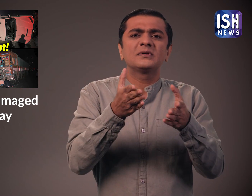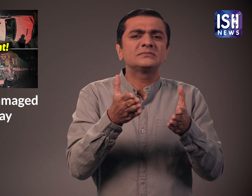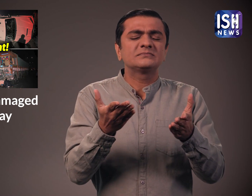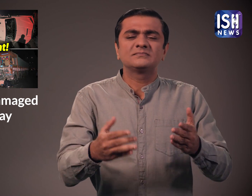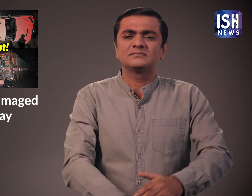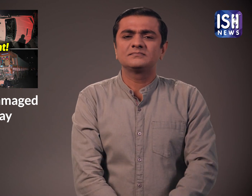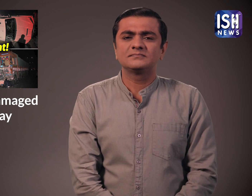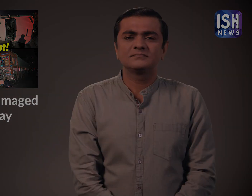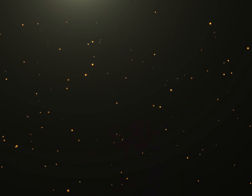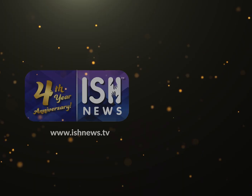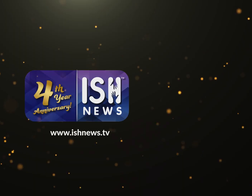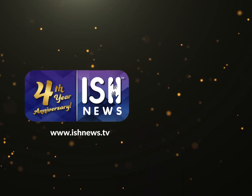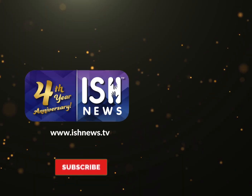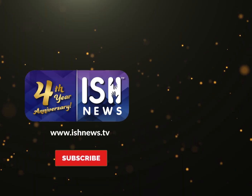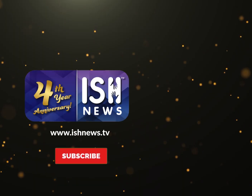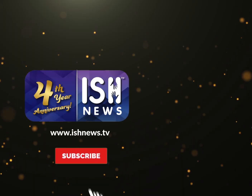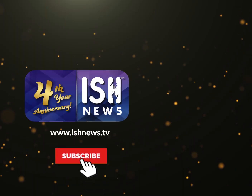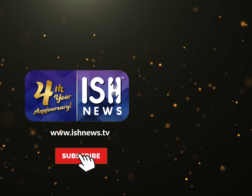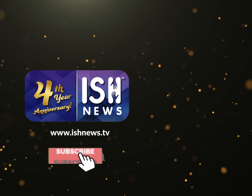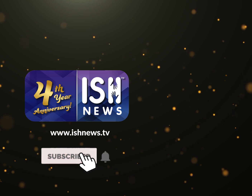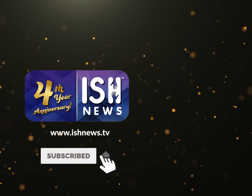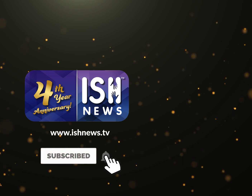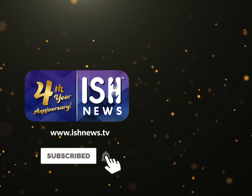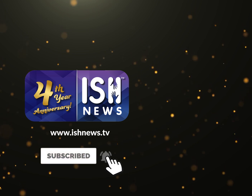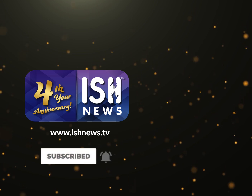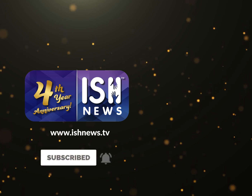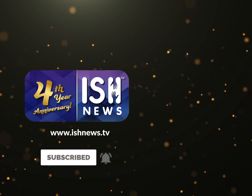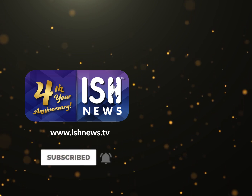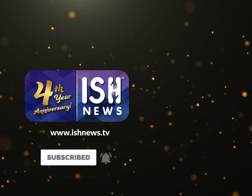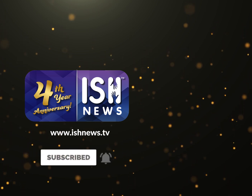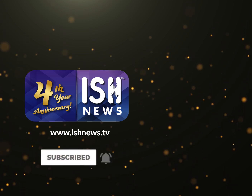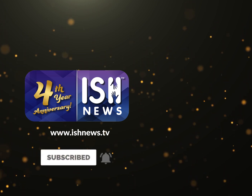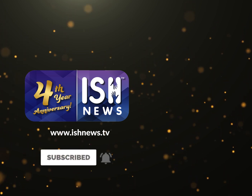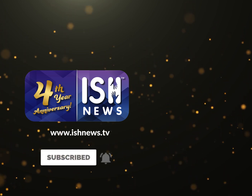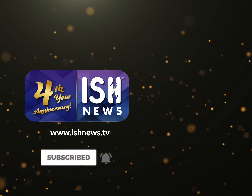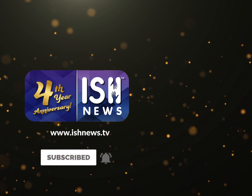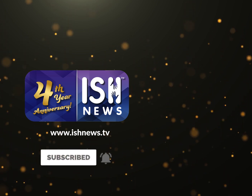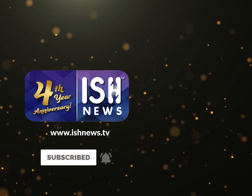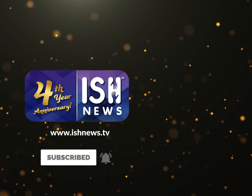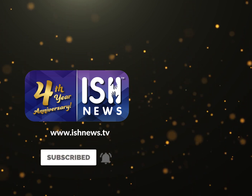ट्राफिक जाड़ा ट्राफिक जार्याव थे ट्राफिक जाते झाल झाल